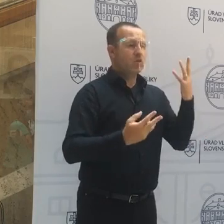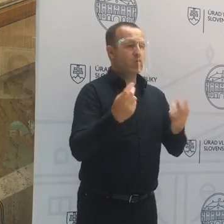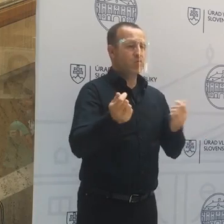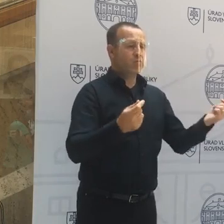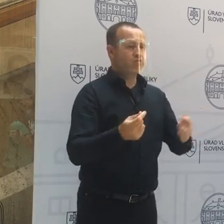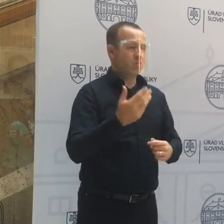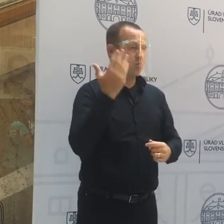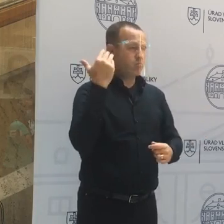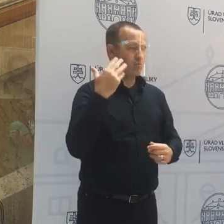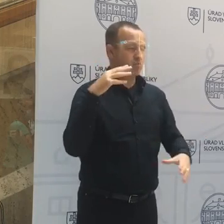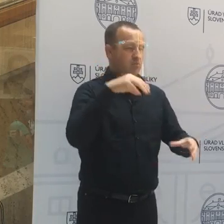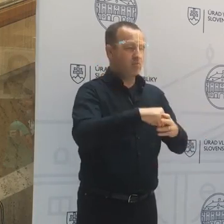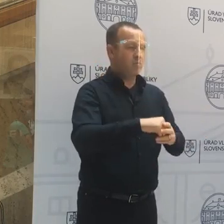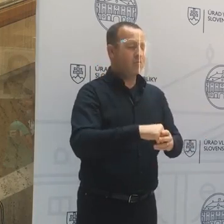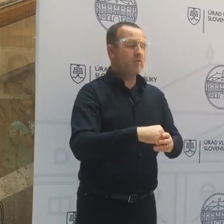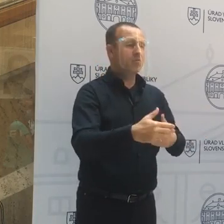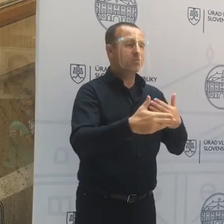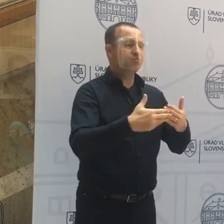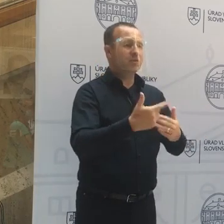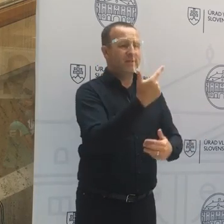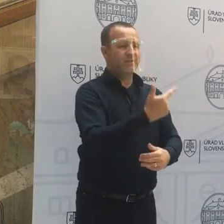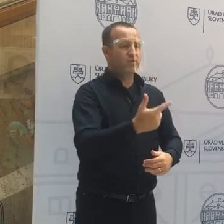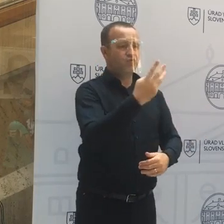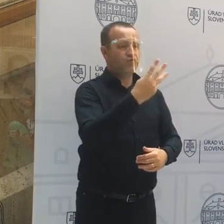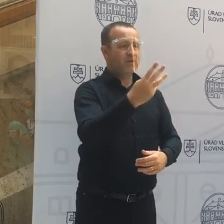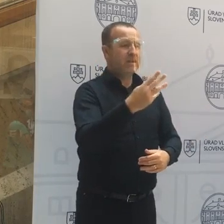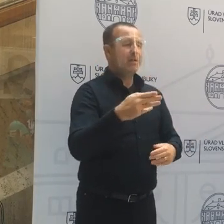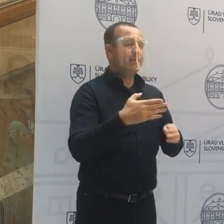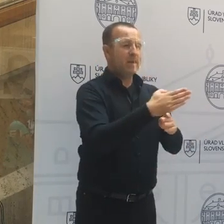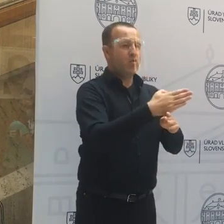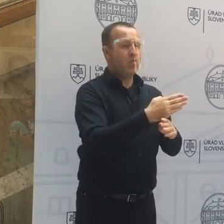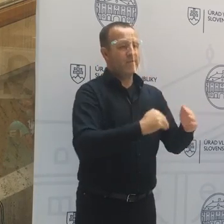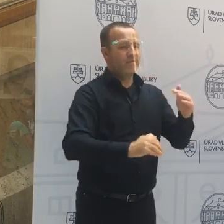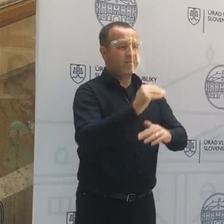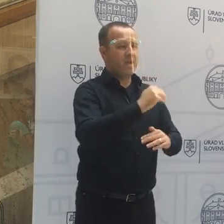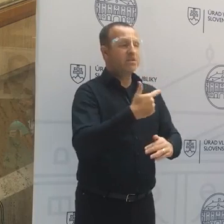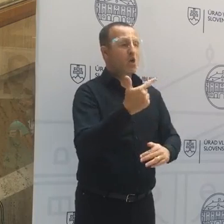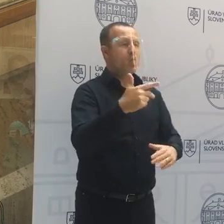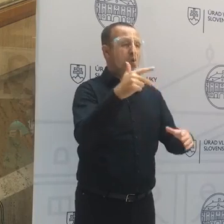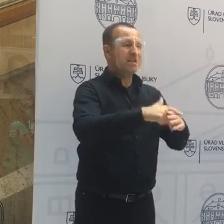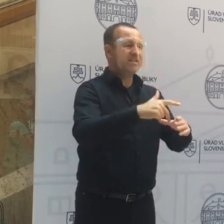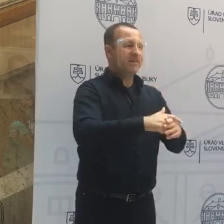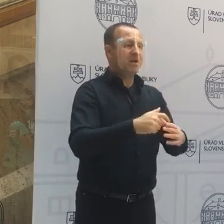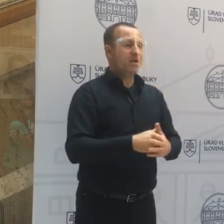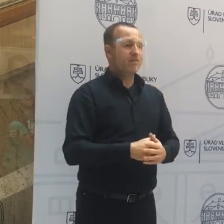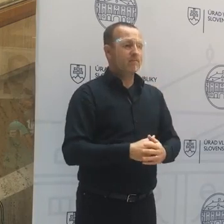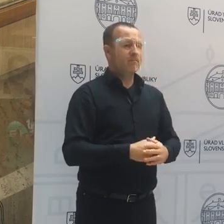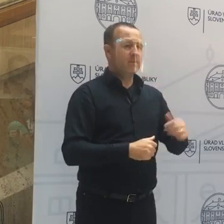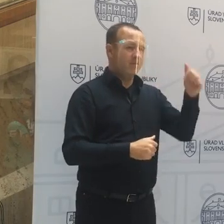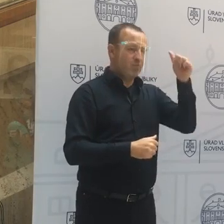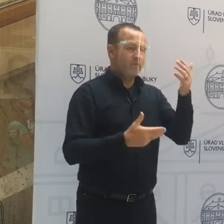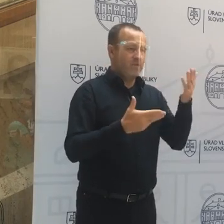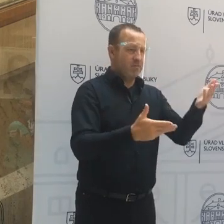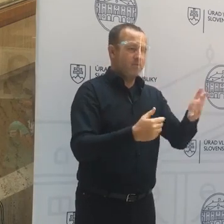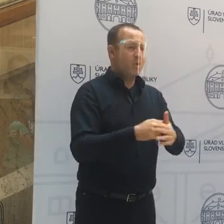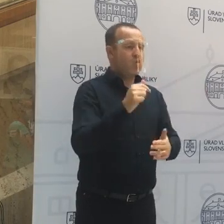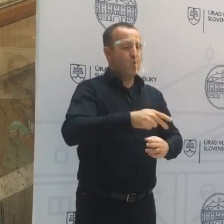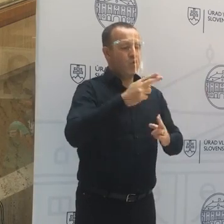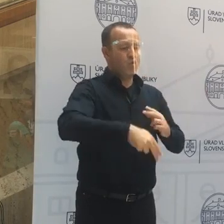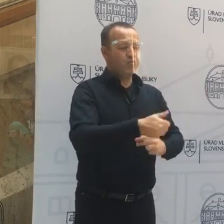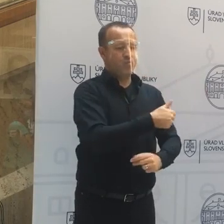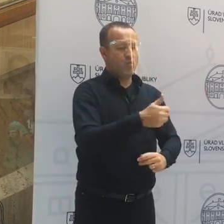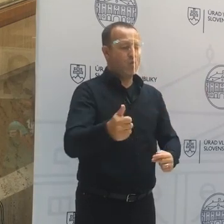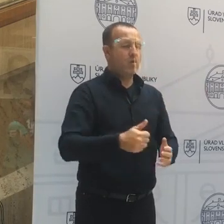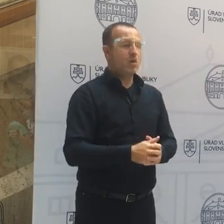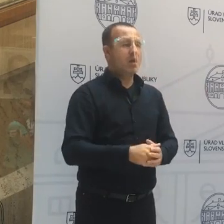daných príbližne 244 miliónov navýše ako rezerva, nazvime to na to, do konca roka, aby sme